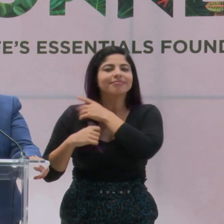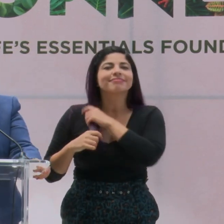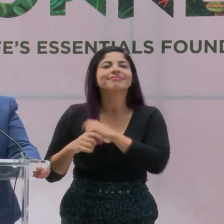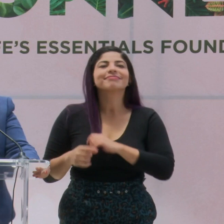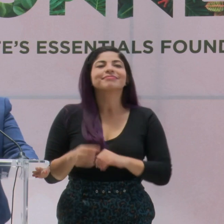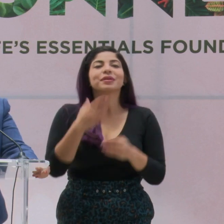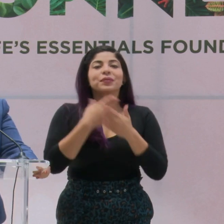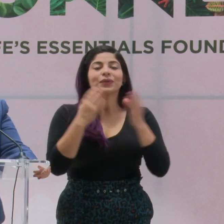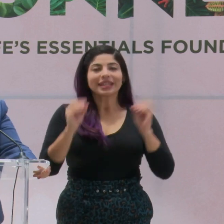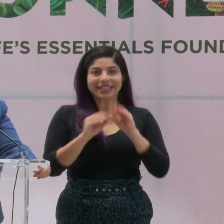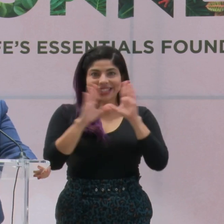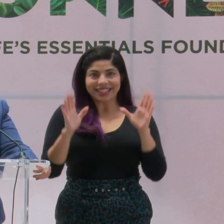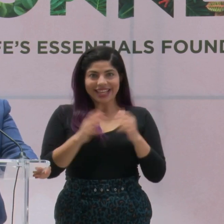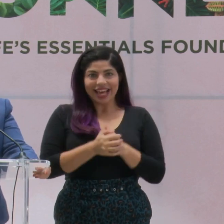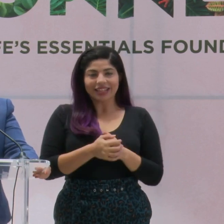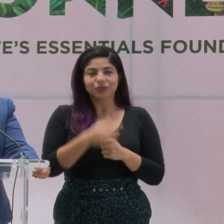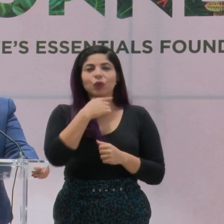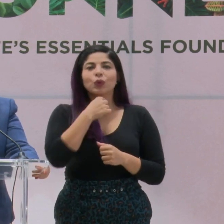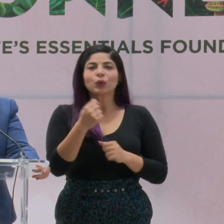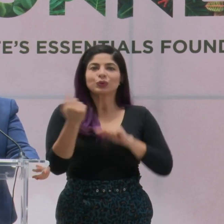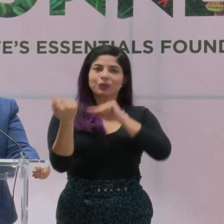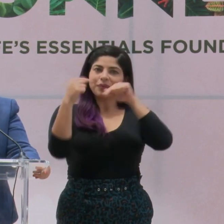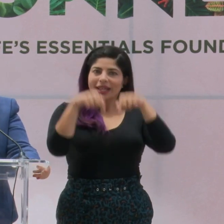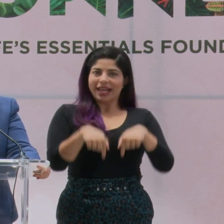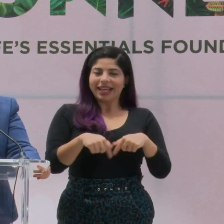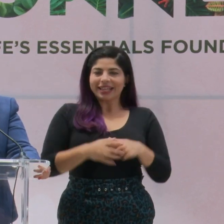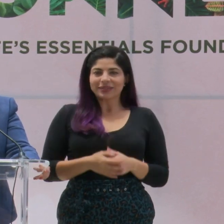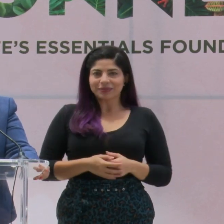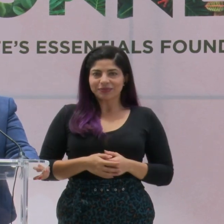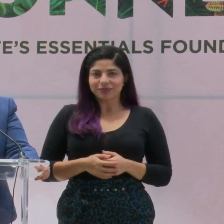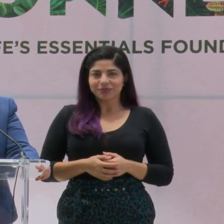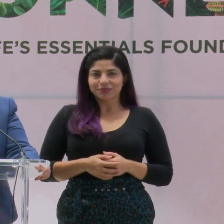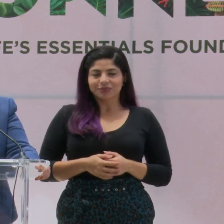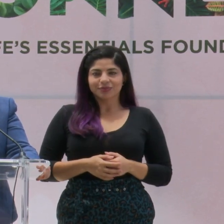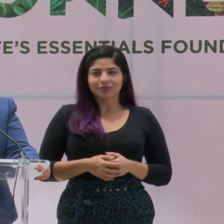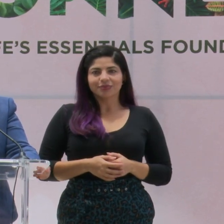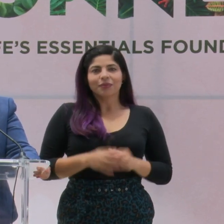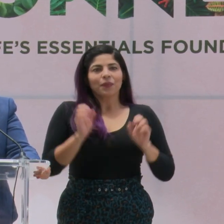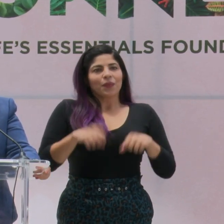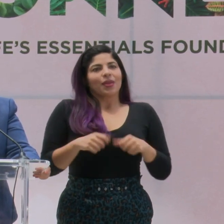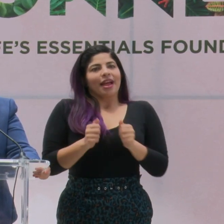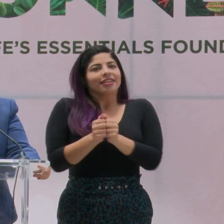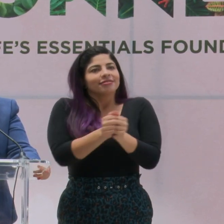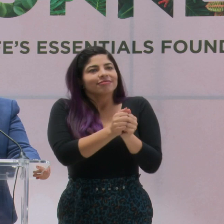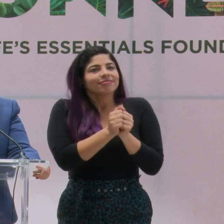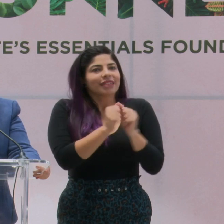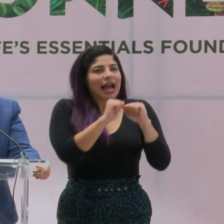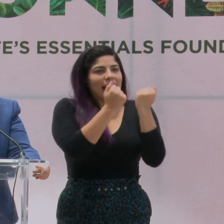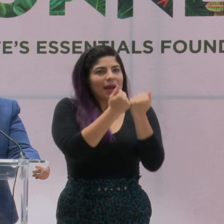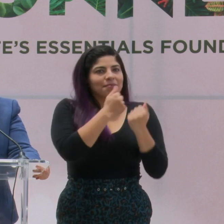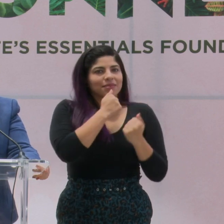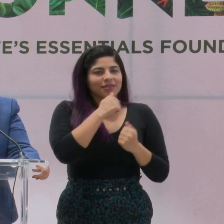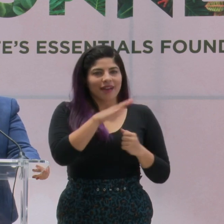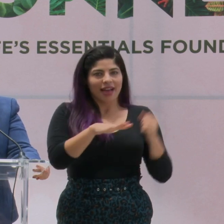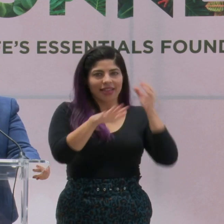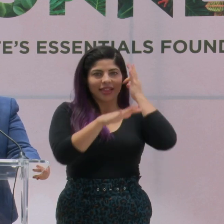Muy buenos días, es un gusto estar hoy aquí y acompañada del sector privado.